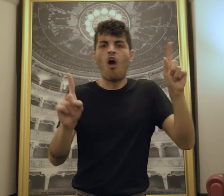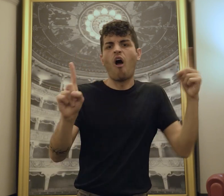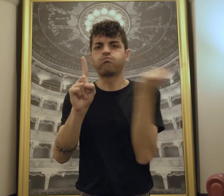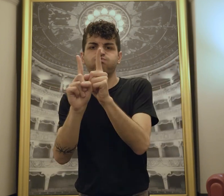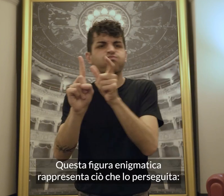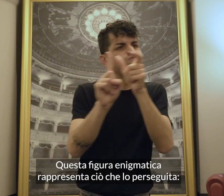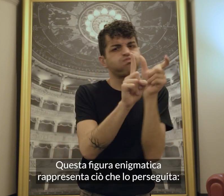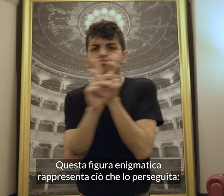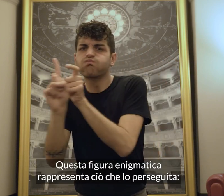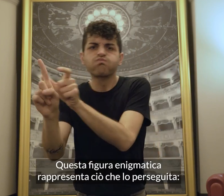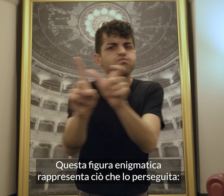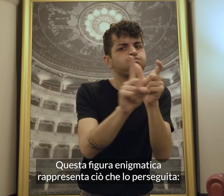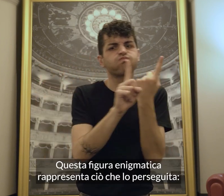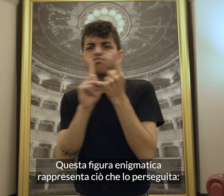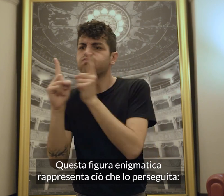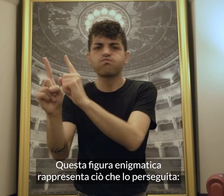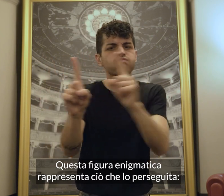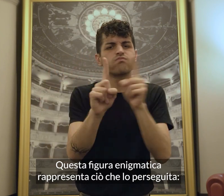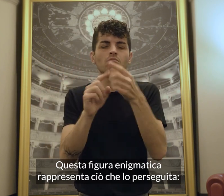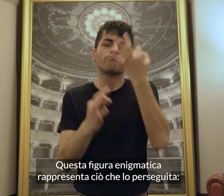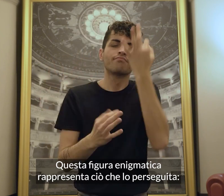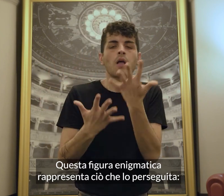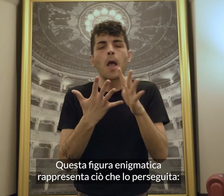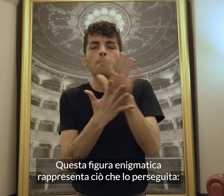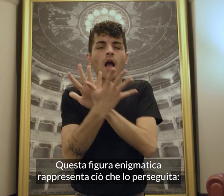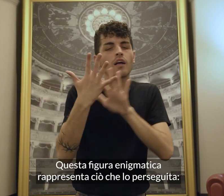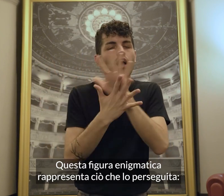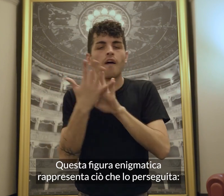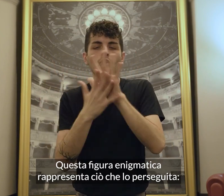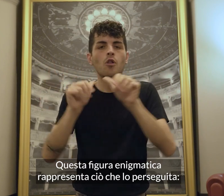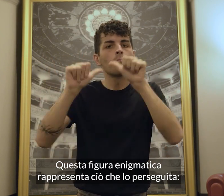Questa figura enigmatica rappresenta ciò che lo perseguita.